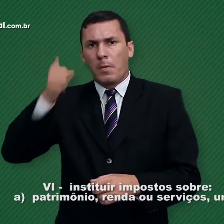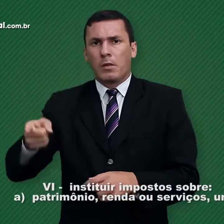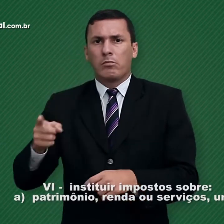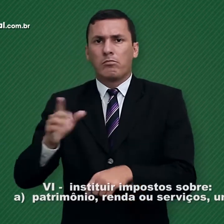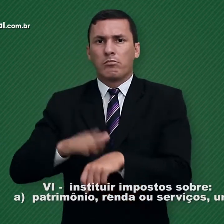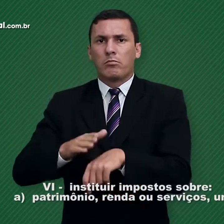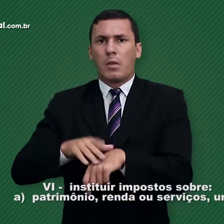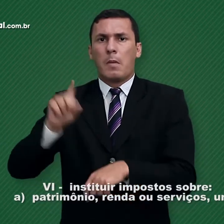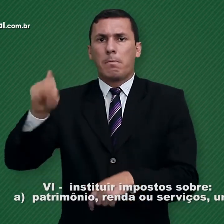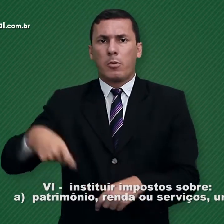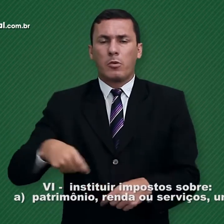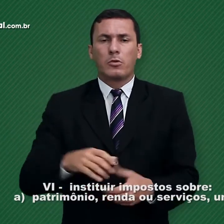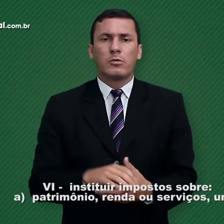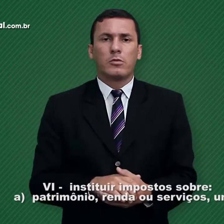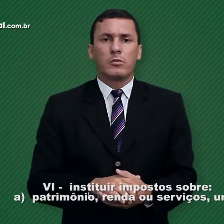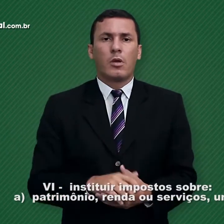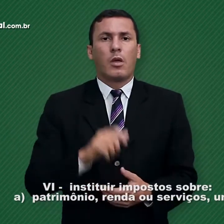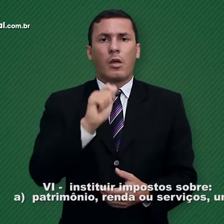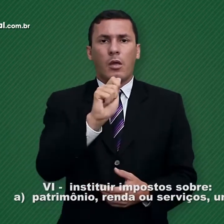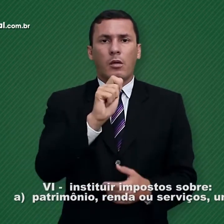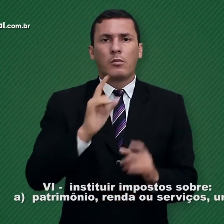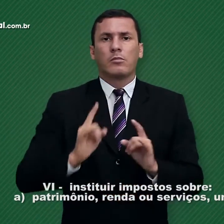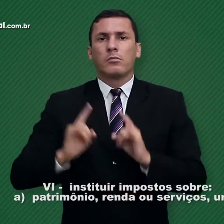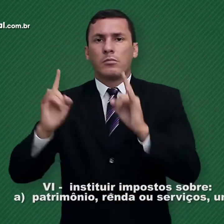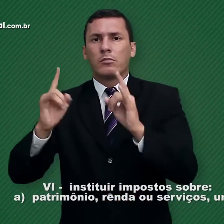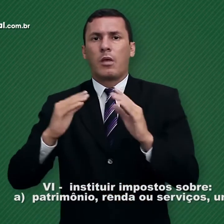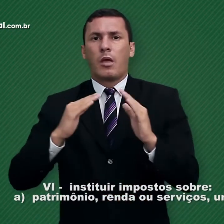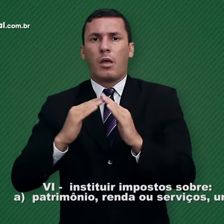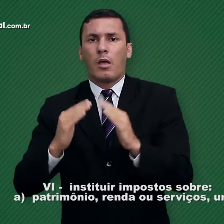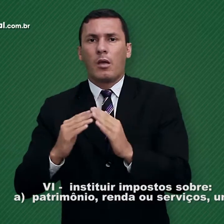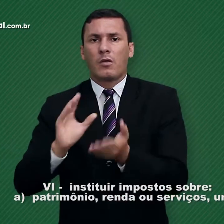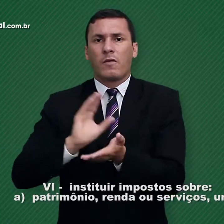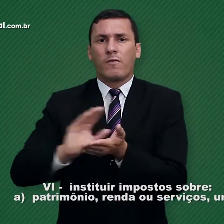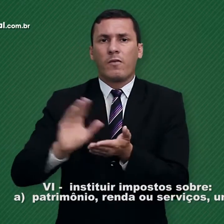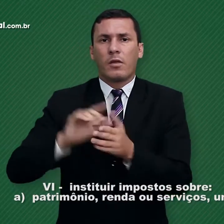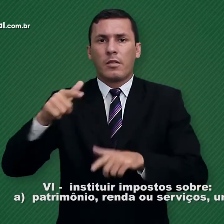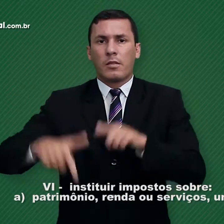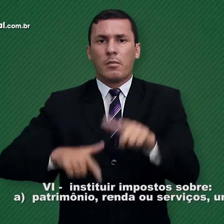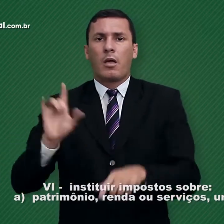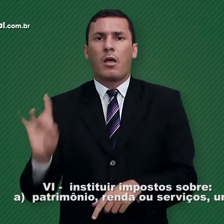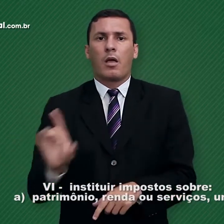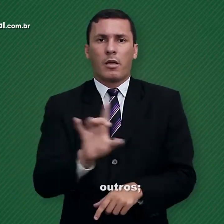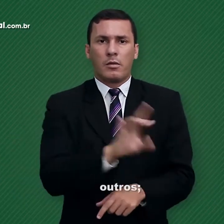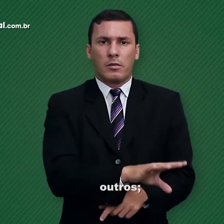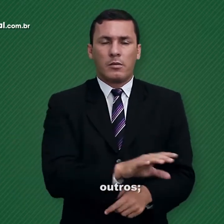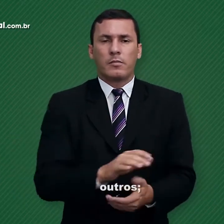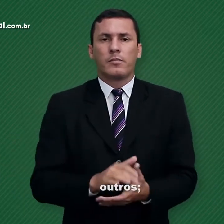impostos sobre a. Patrimônio, renda ou serviços uns dos outros